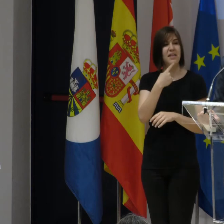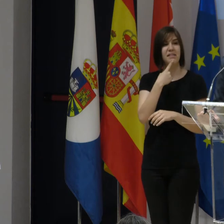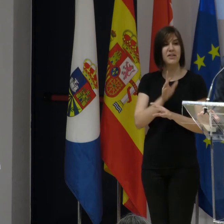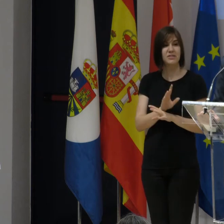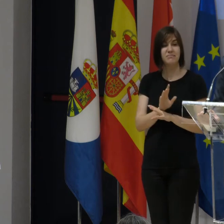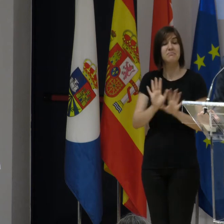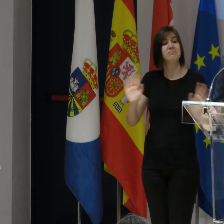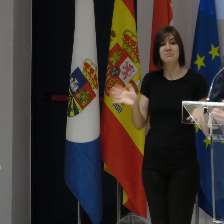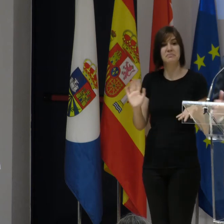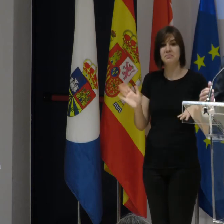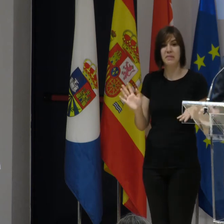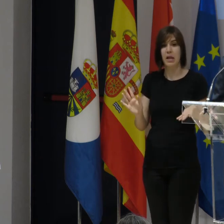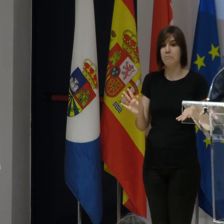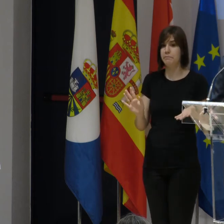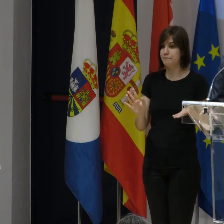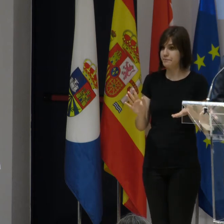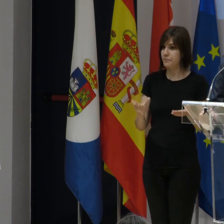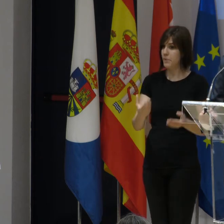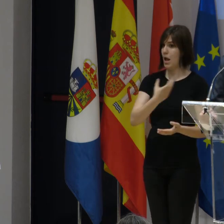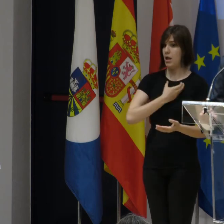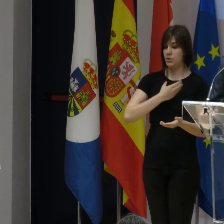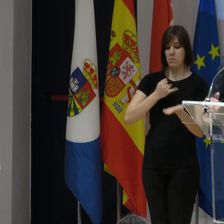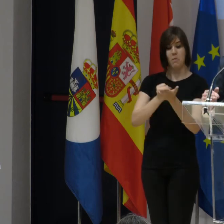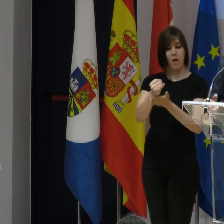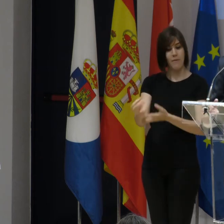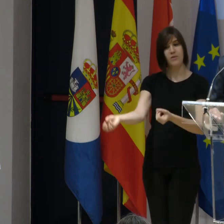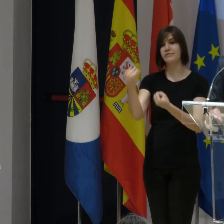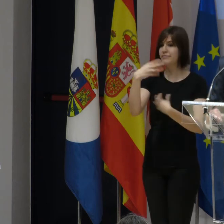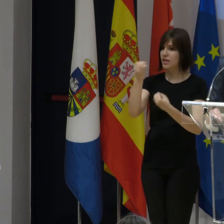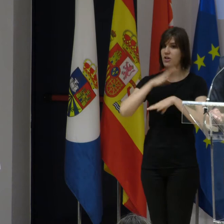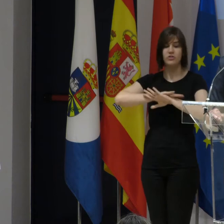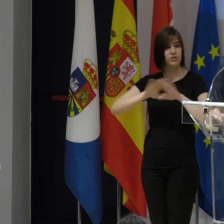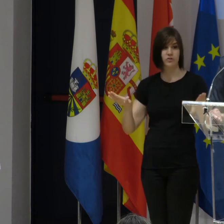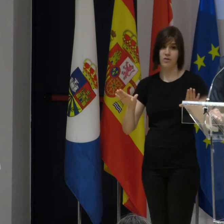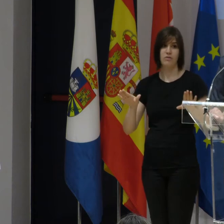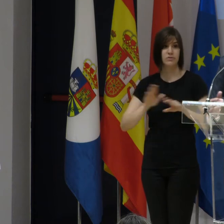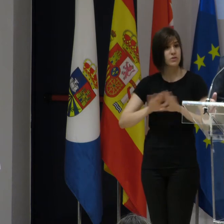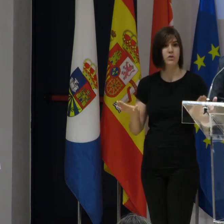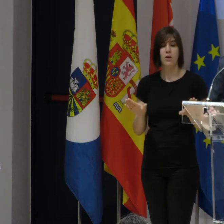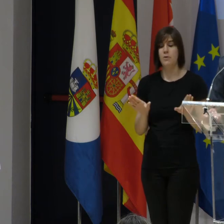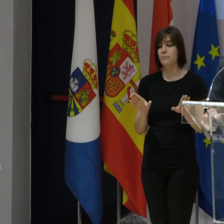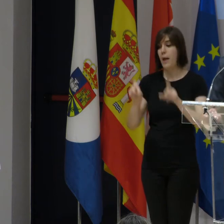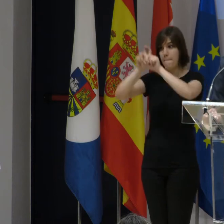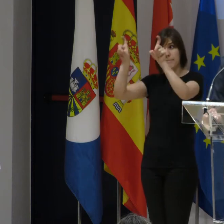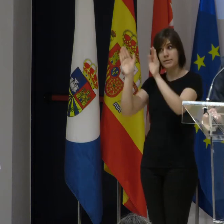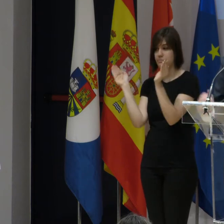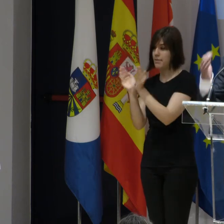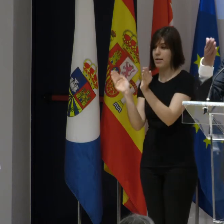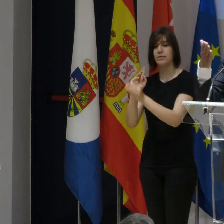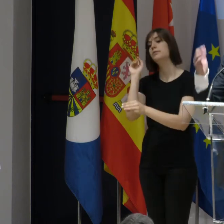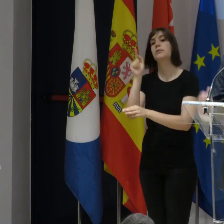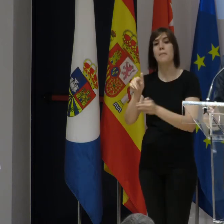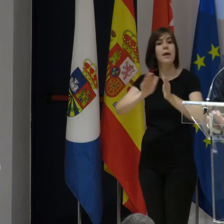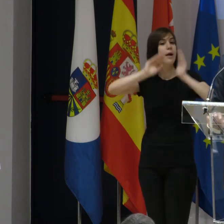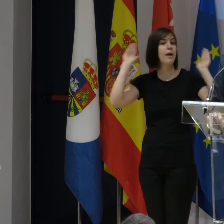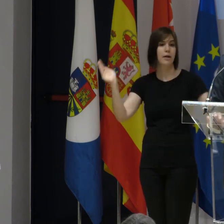contéis con el Ayuntamiento de Fuenlabrada, lo hacemos no solamente con las pequeñas empresas, lo hacemos también con las